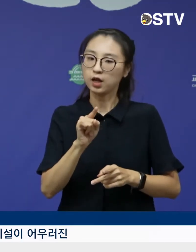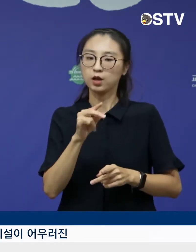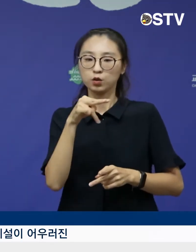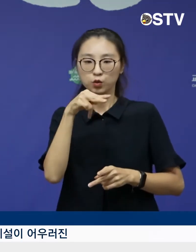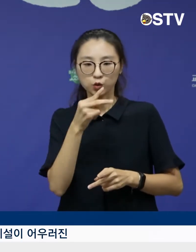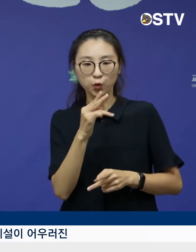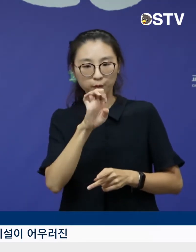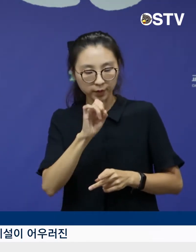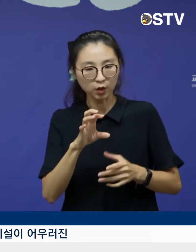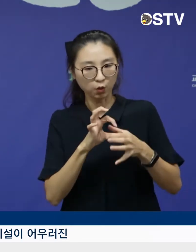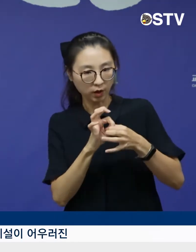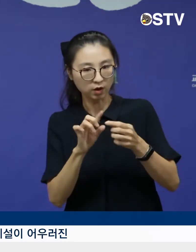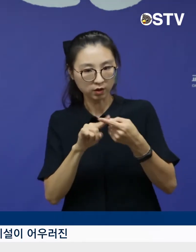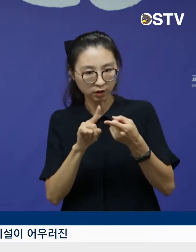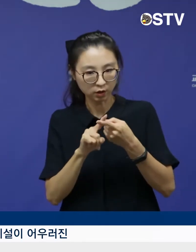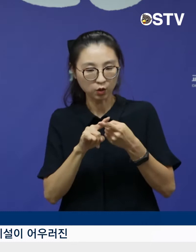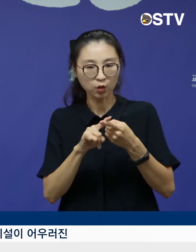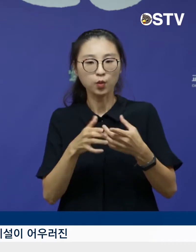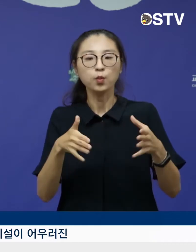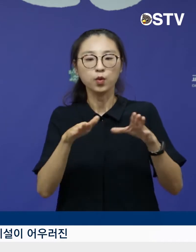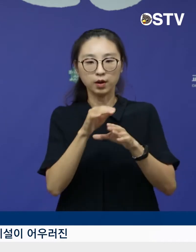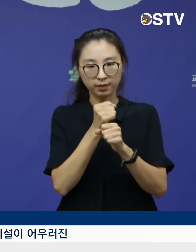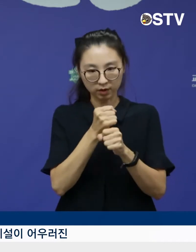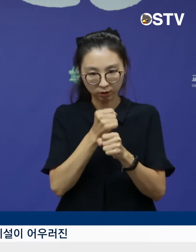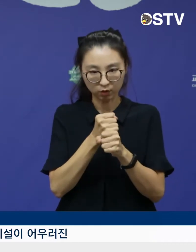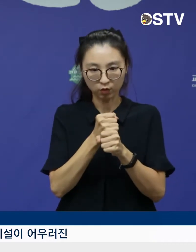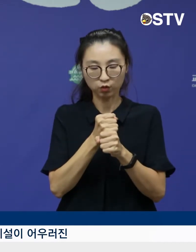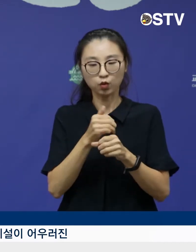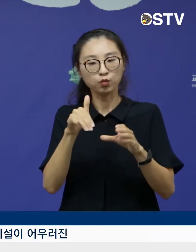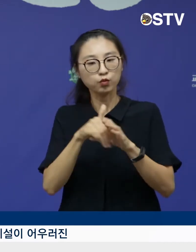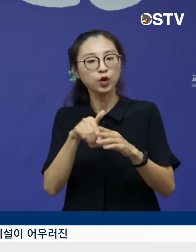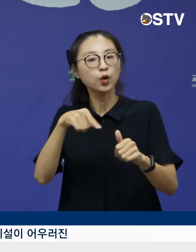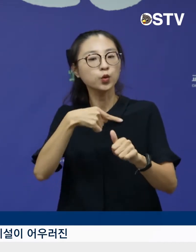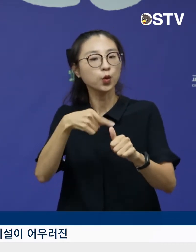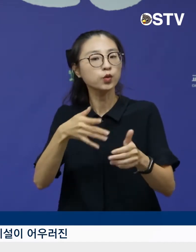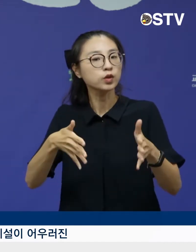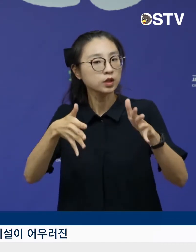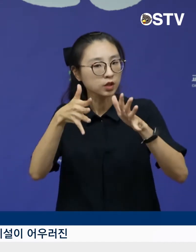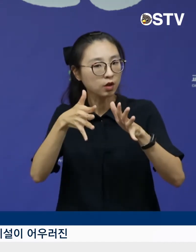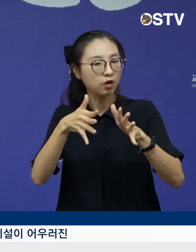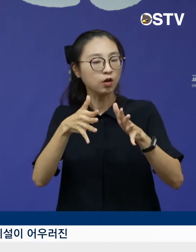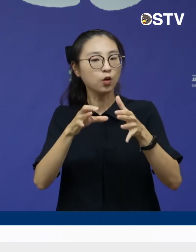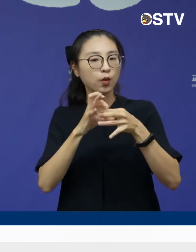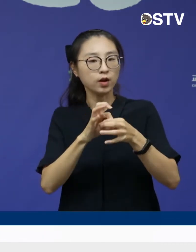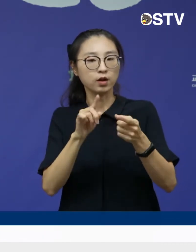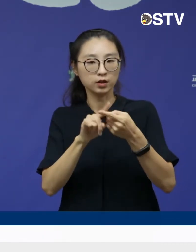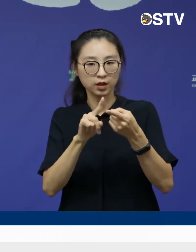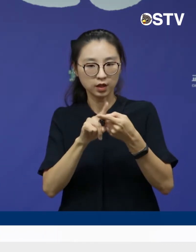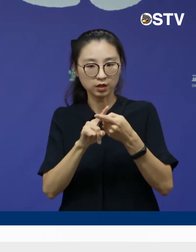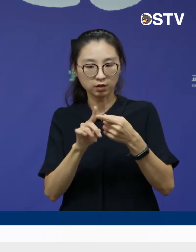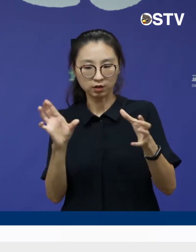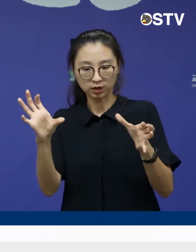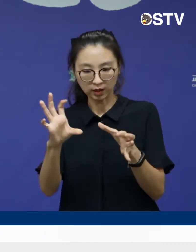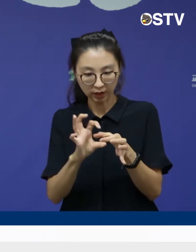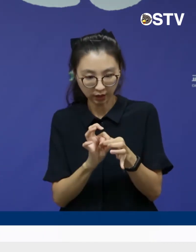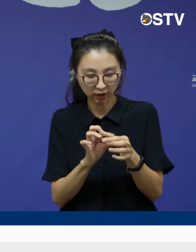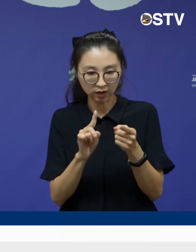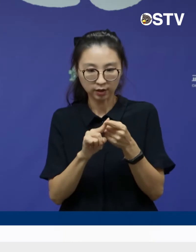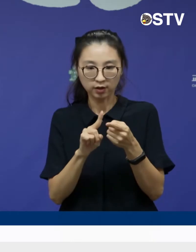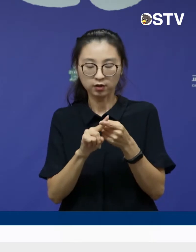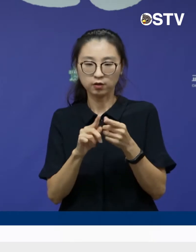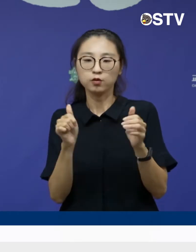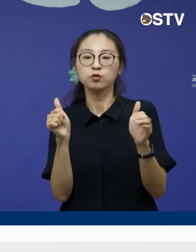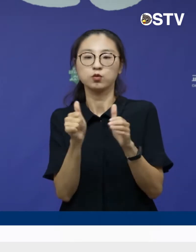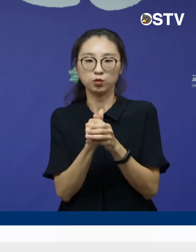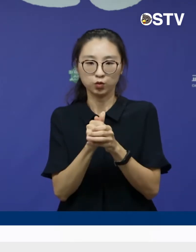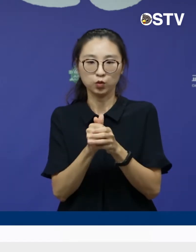복합상업시설과 문화교육시설 등 명품 주거단지가 연계된 최첨단